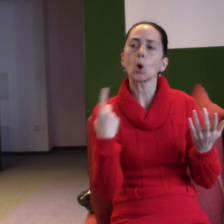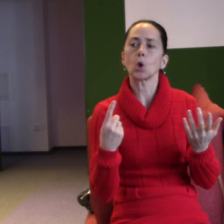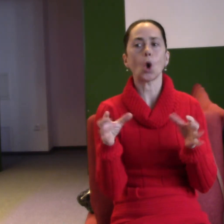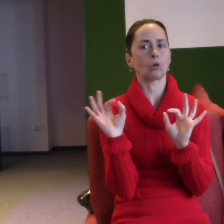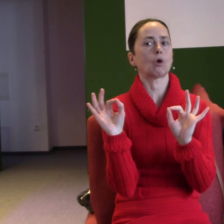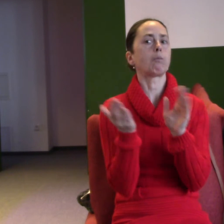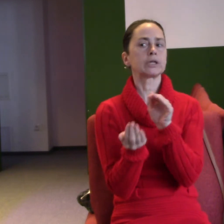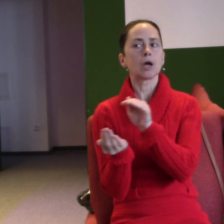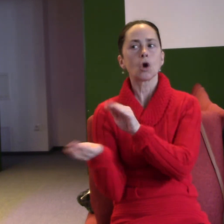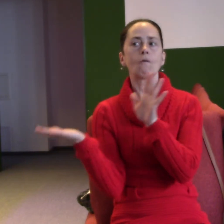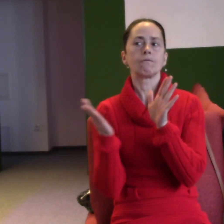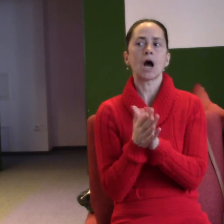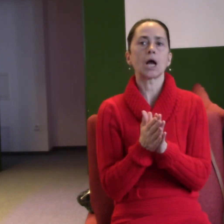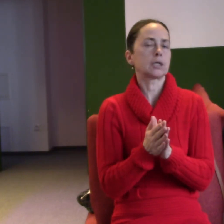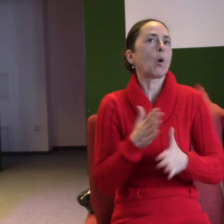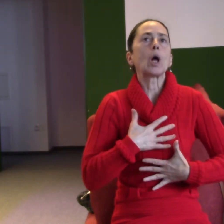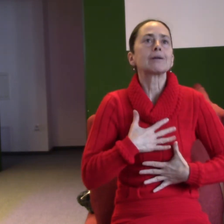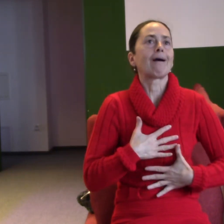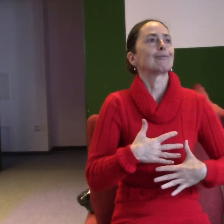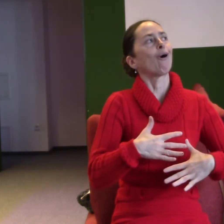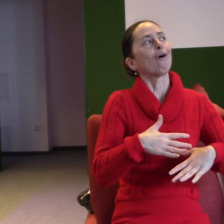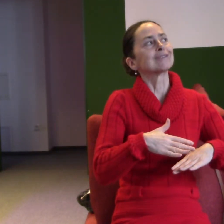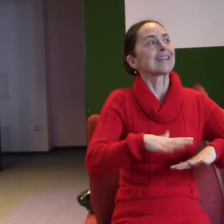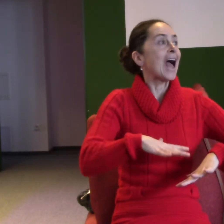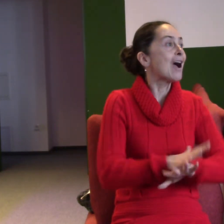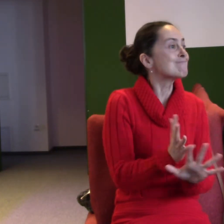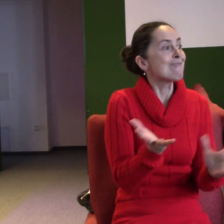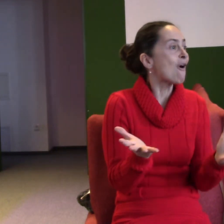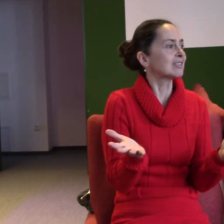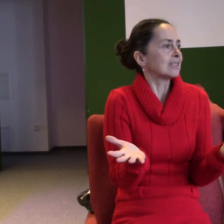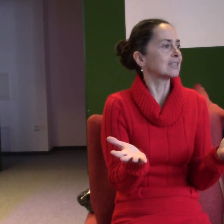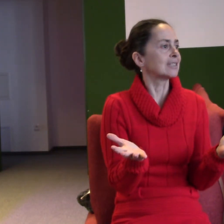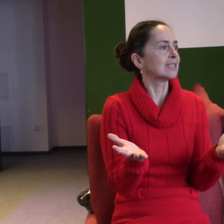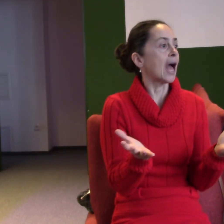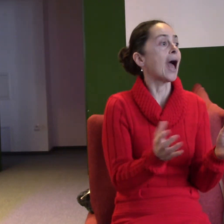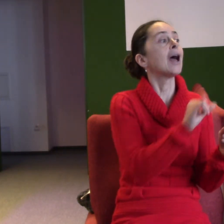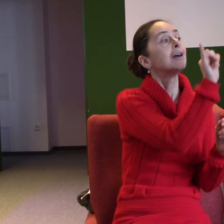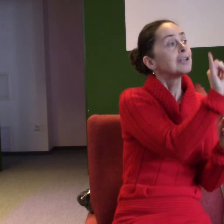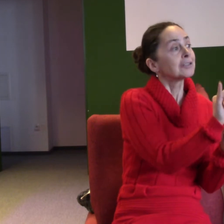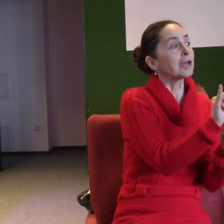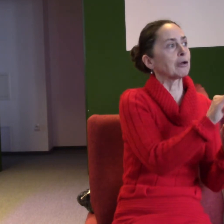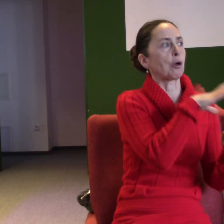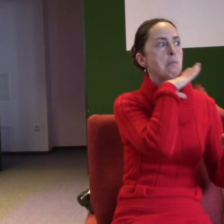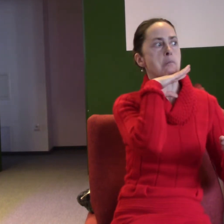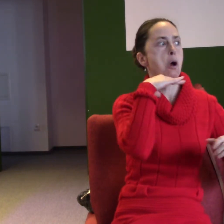emoce, kterou někteří mají přehršel a někteří ji mají hrozně malinkato. A někteří ji hluboce